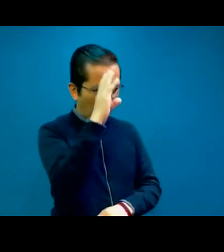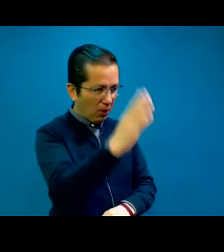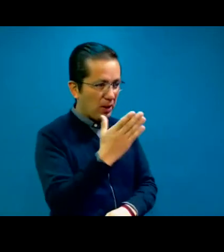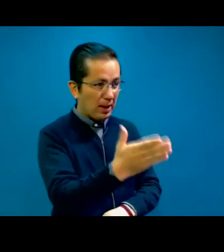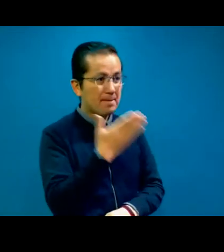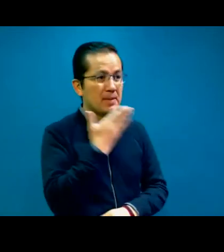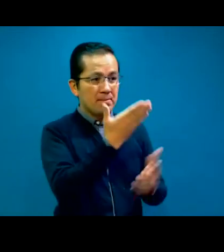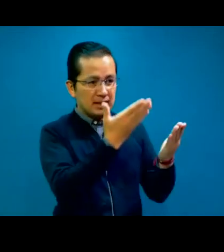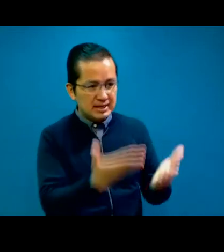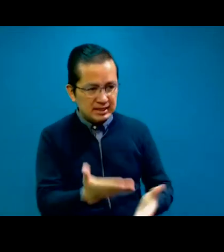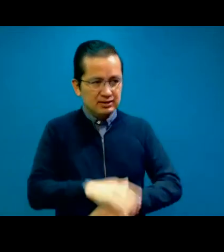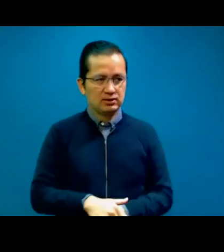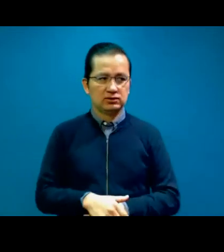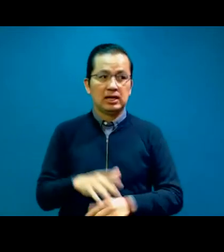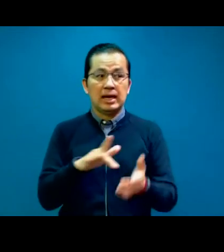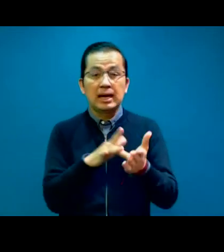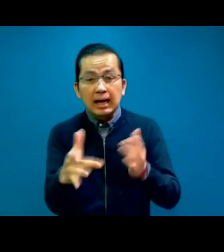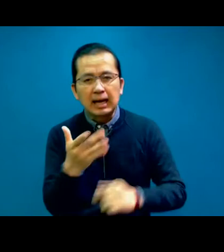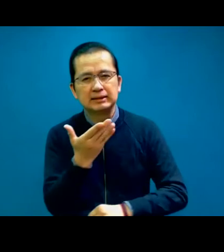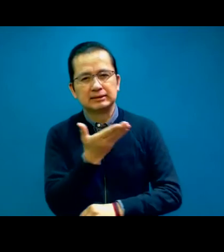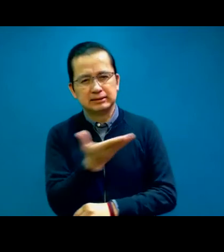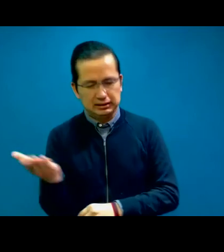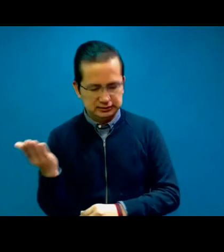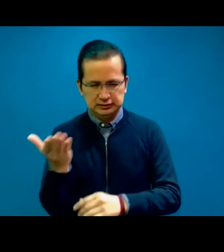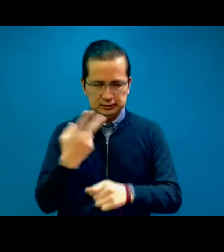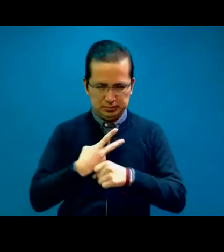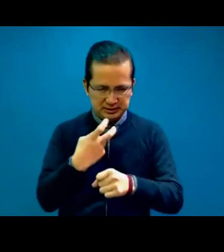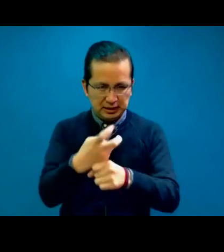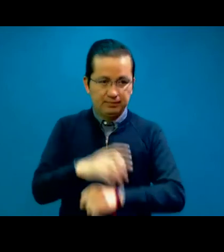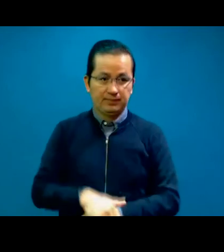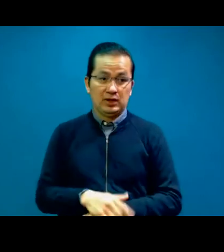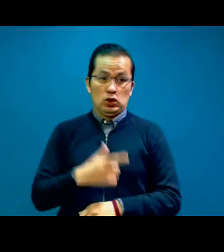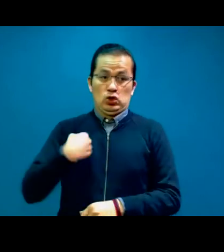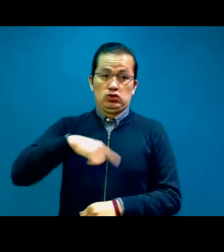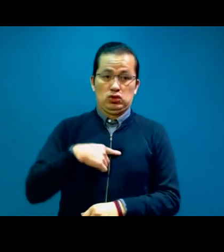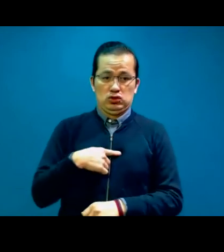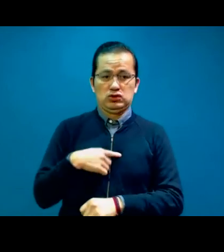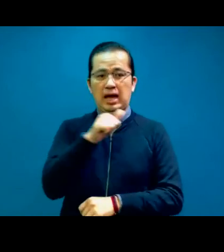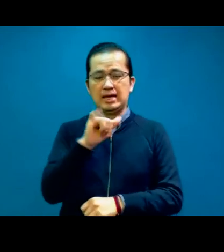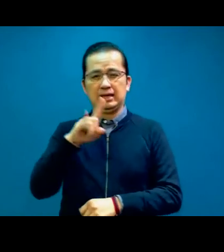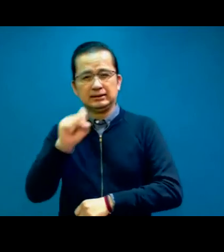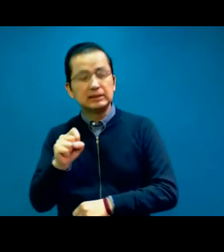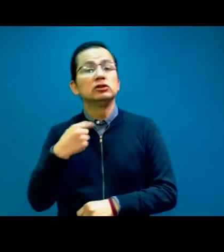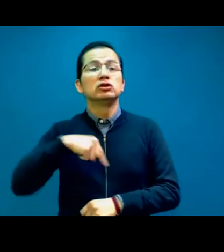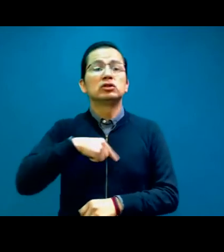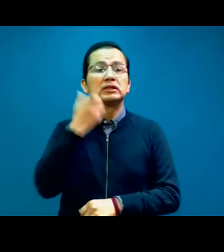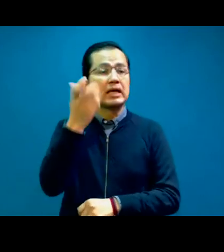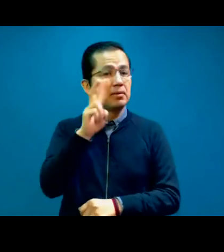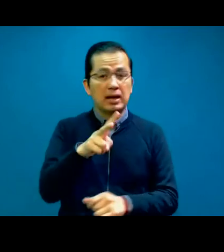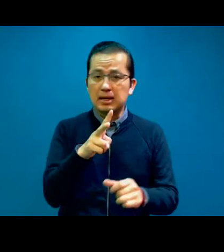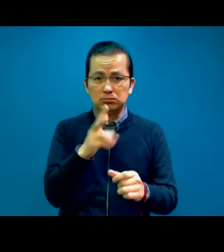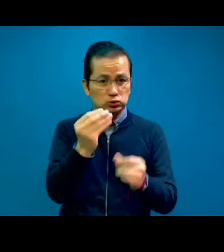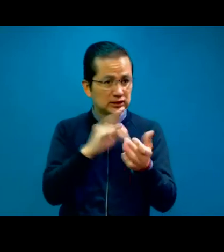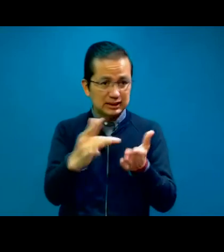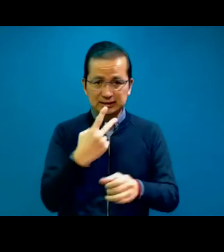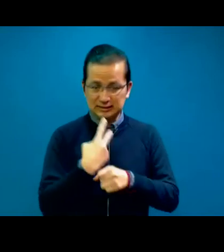por la invitación. Bueno, en nombre de AILS queremos agradecer esta invitación a participar del foro